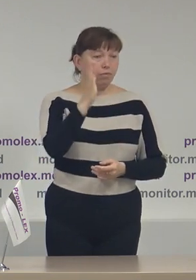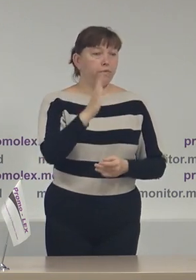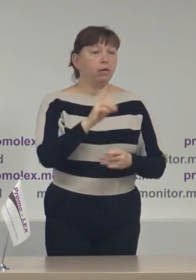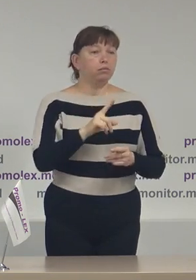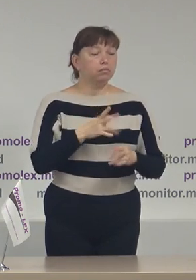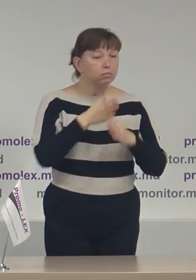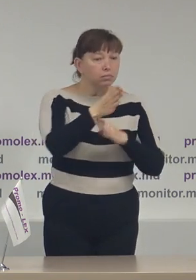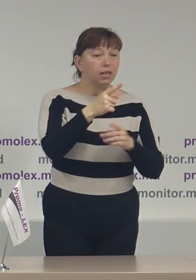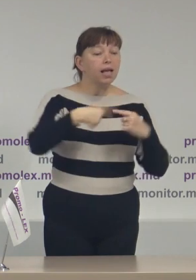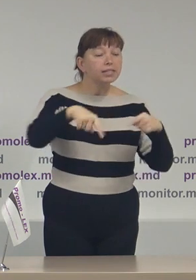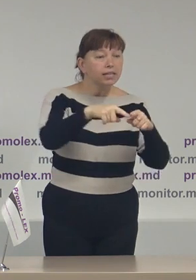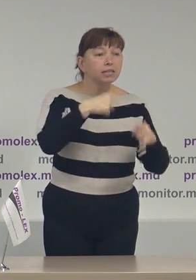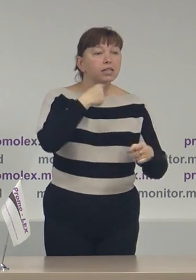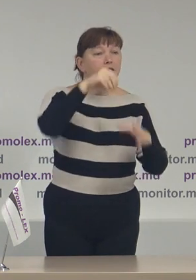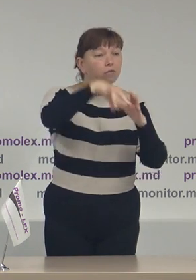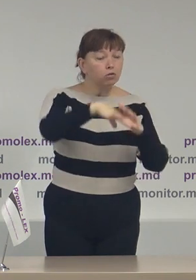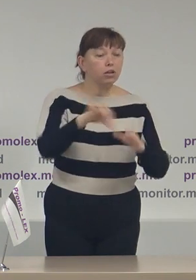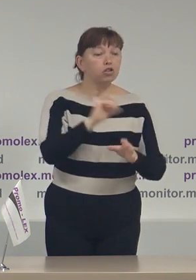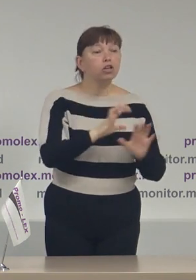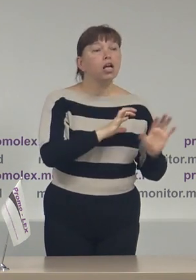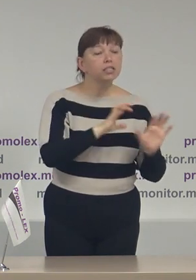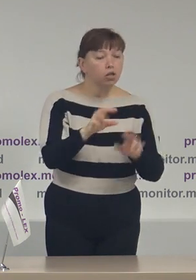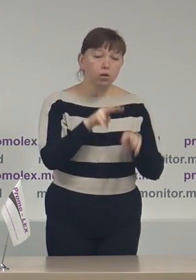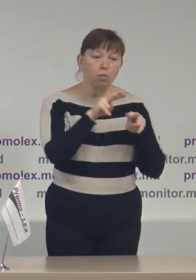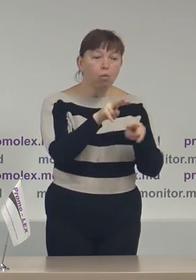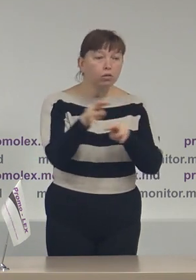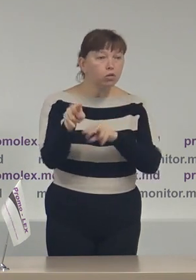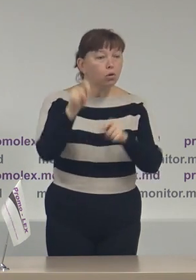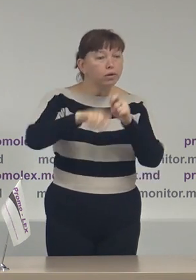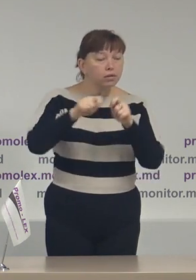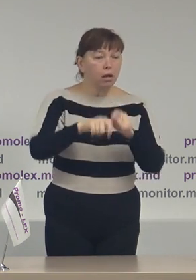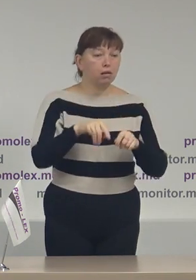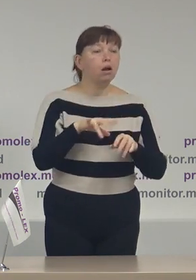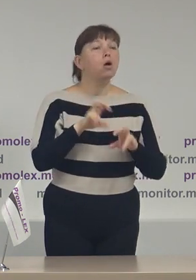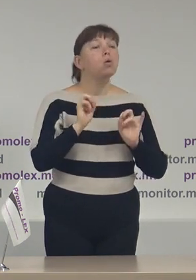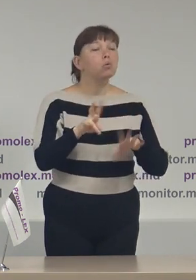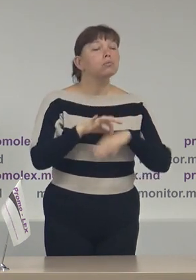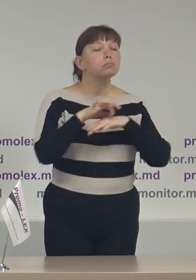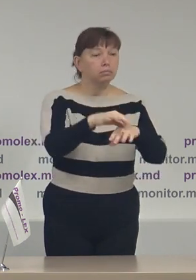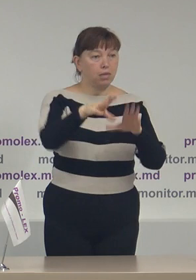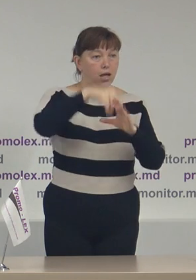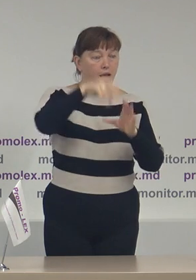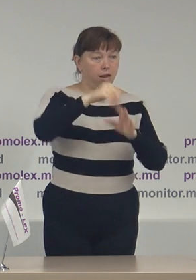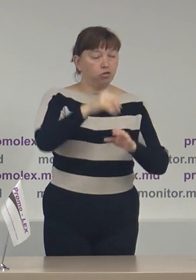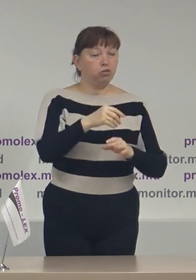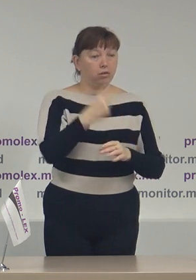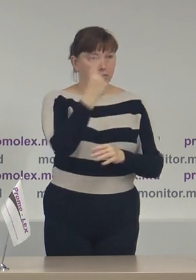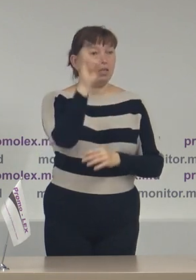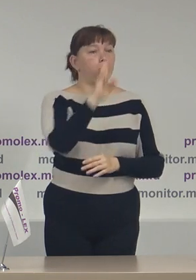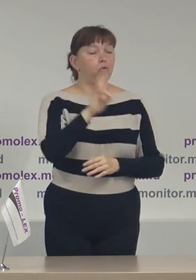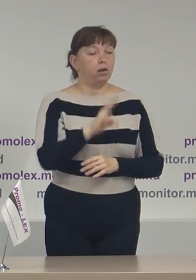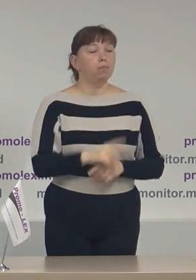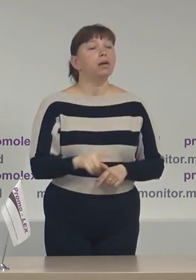votare și să asigure monitorizarea procesului electoral în ziua alegerilor. În mod